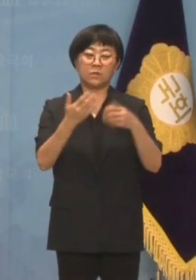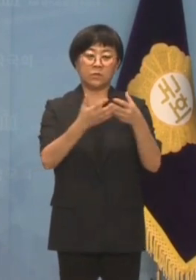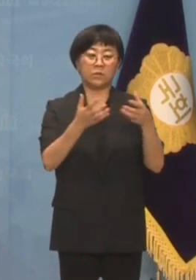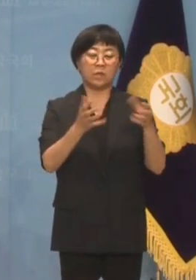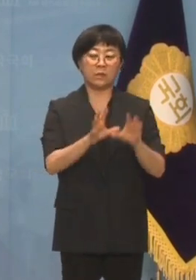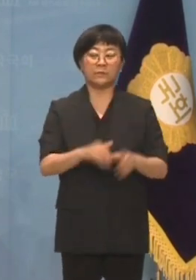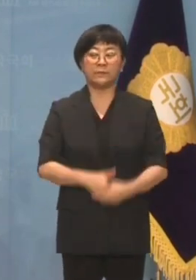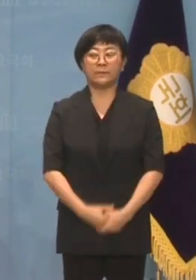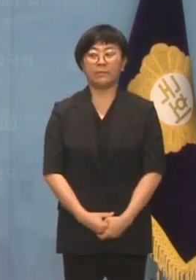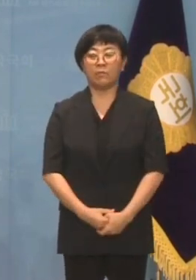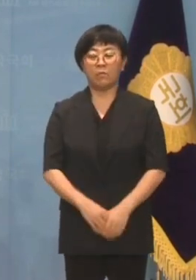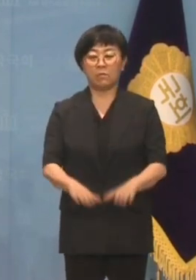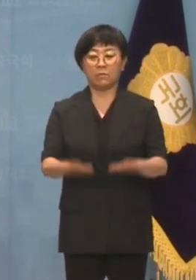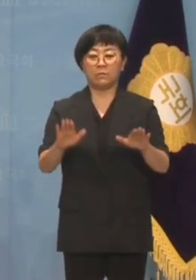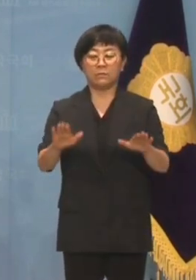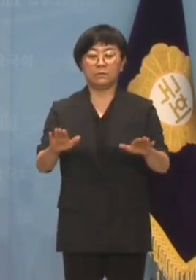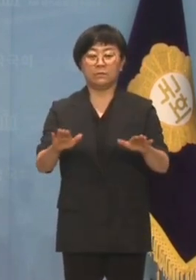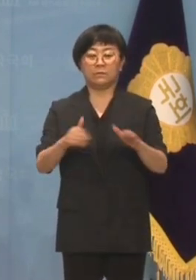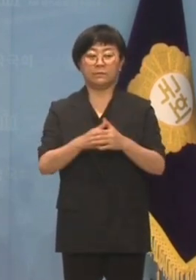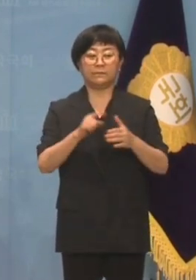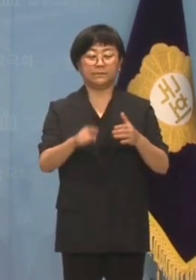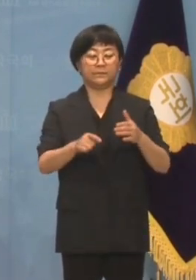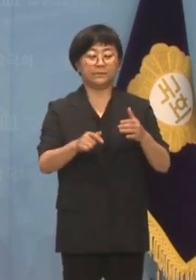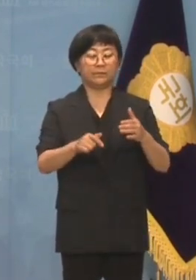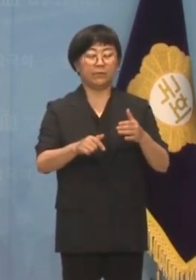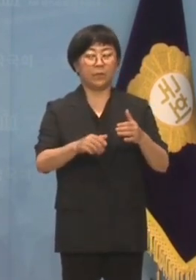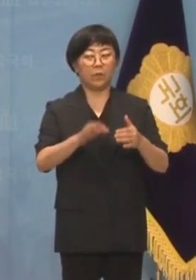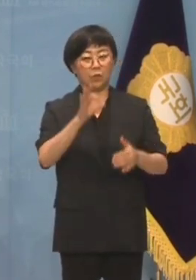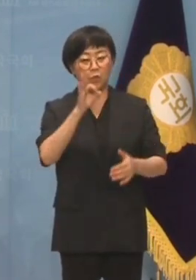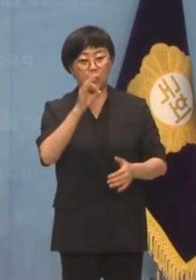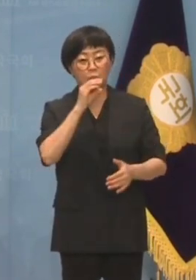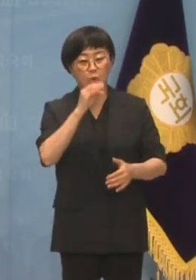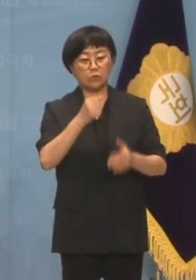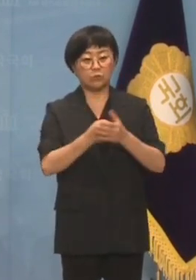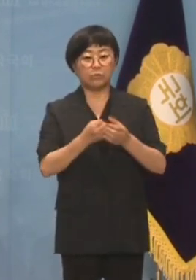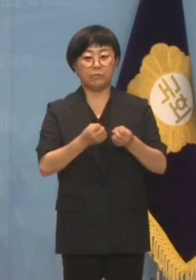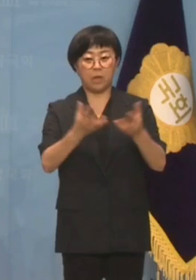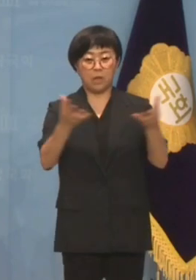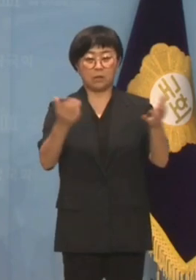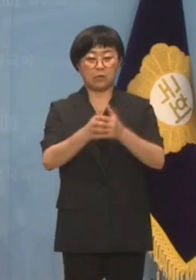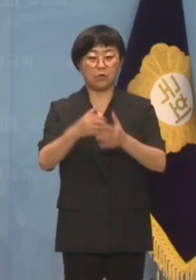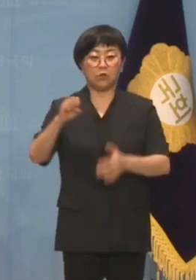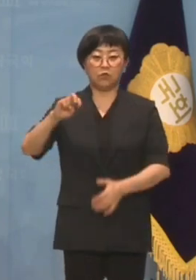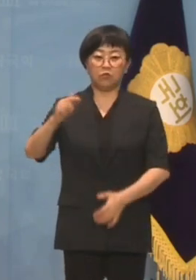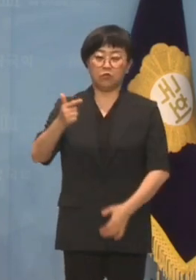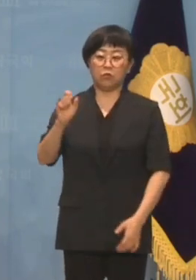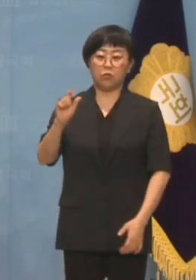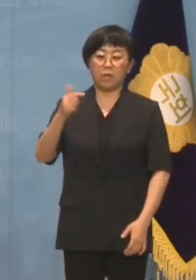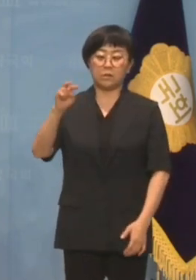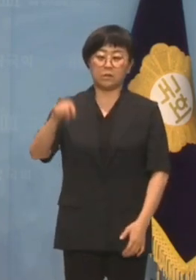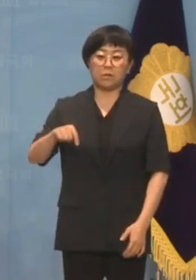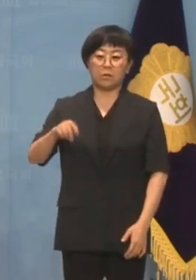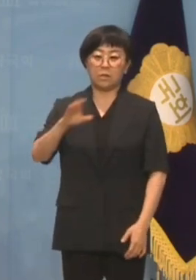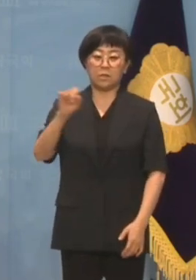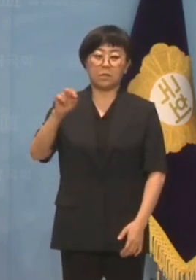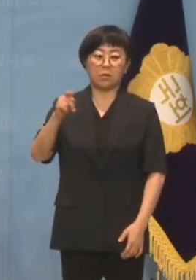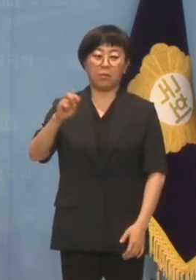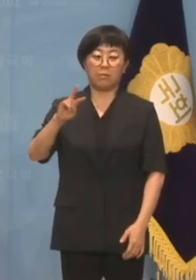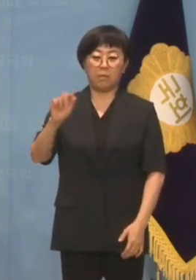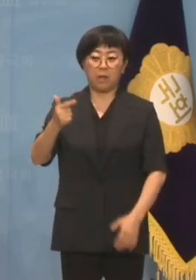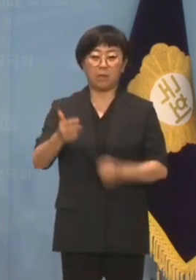오늘 쩐당대회 돈봉투 살포 의혹에 연루된 윤관석 이성만 의원이